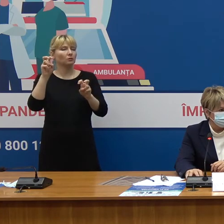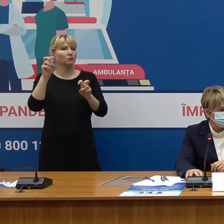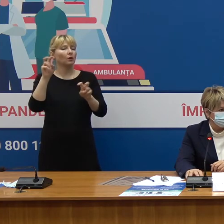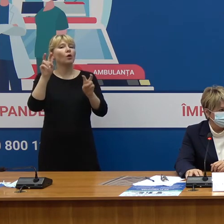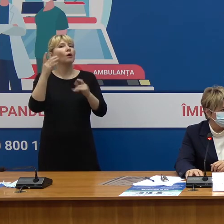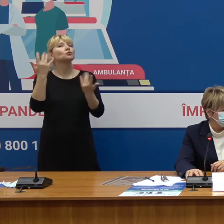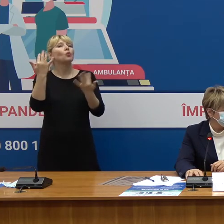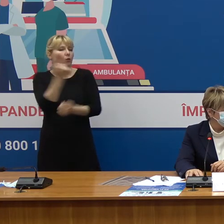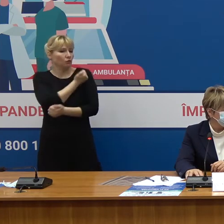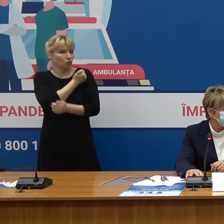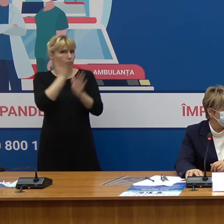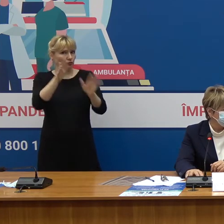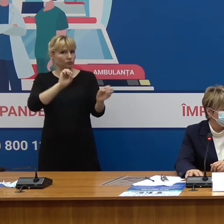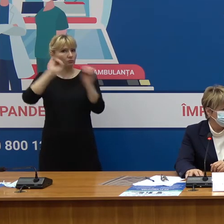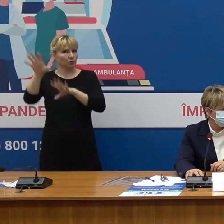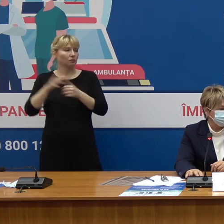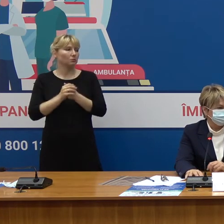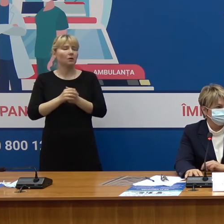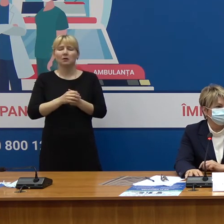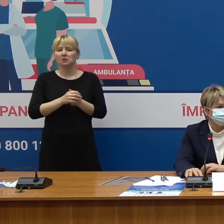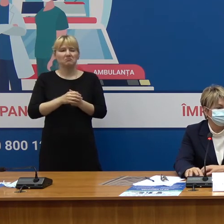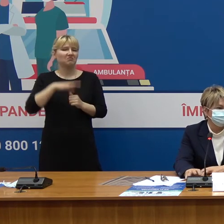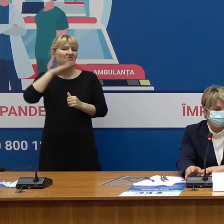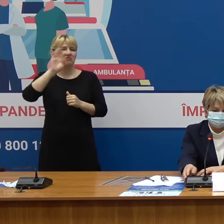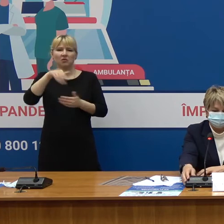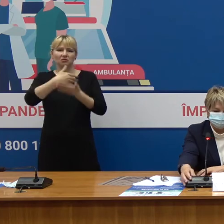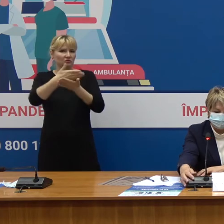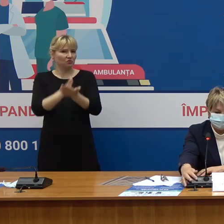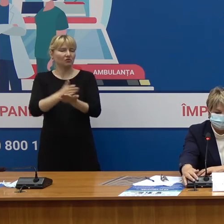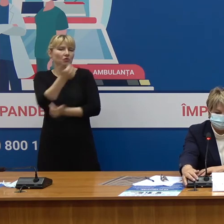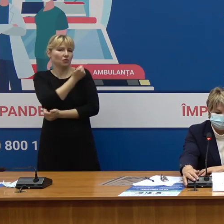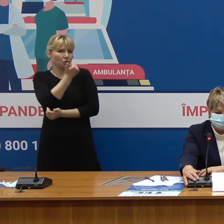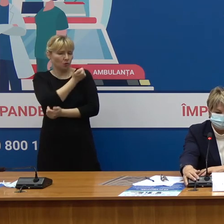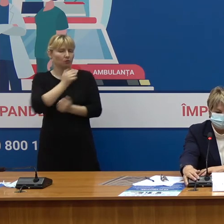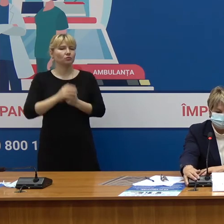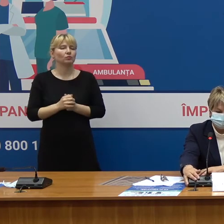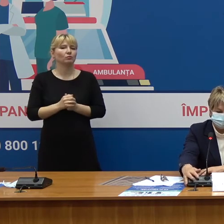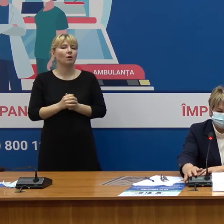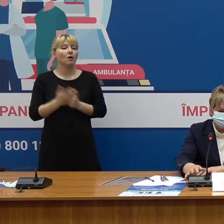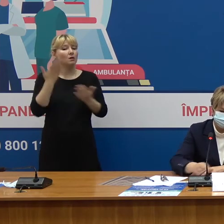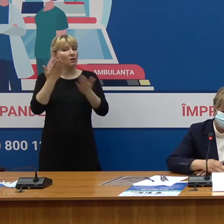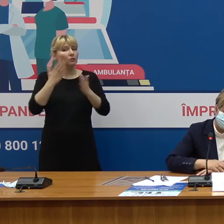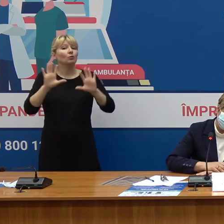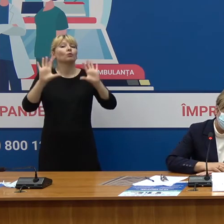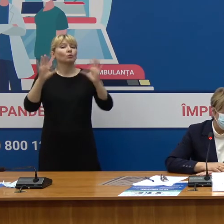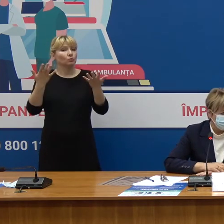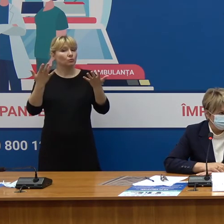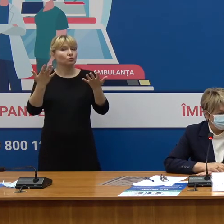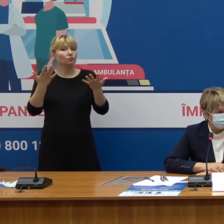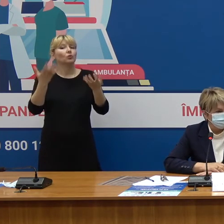Doze suficiente pentru a organiza maratonul vor fi În cazul în care vor fi